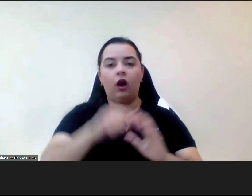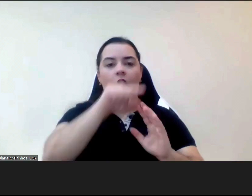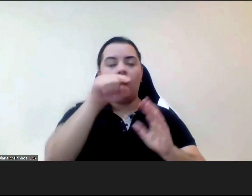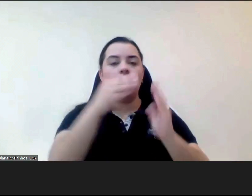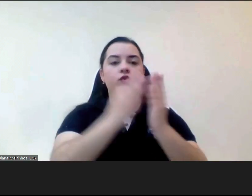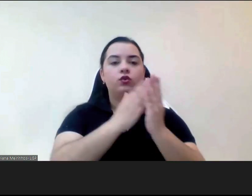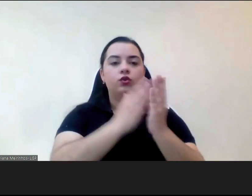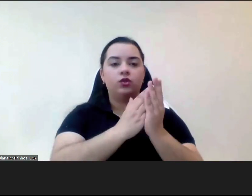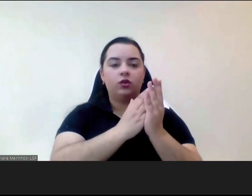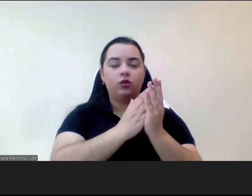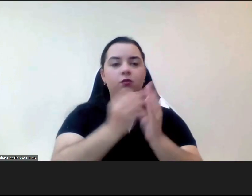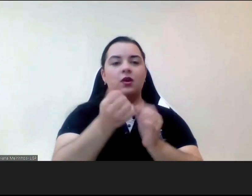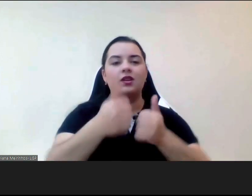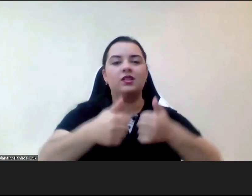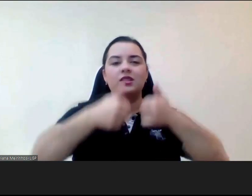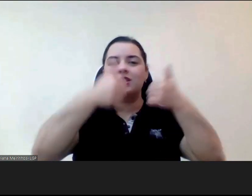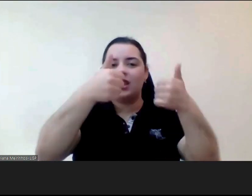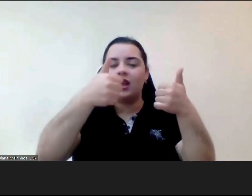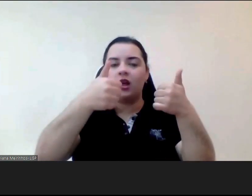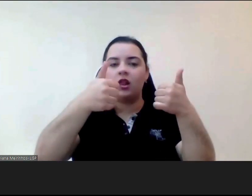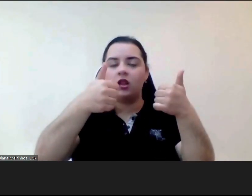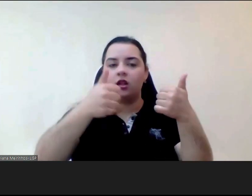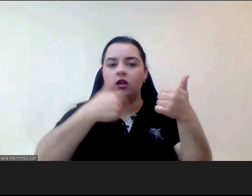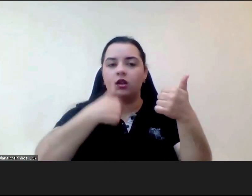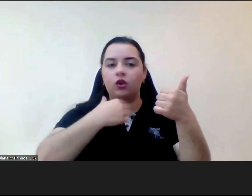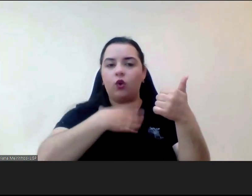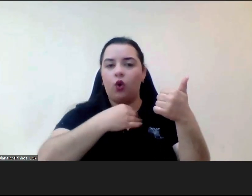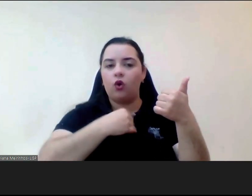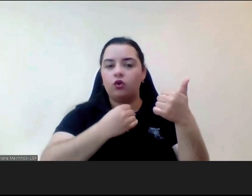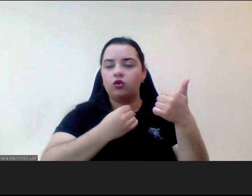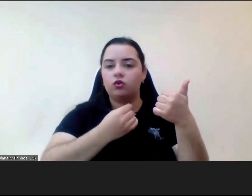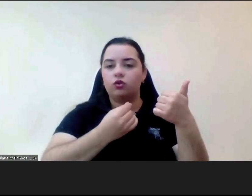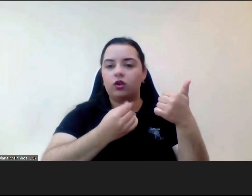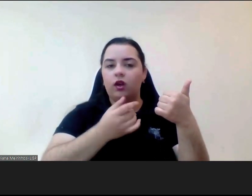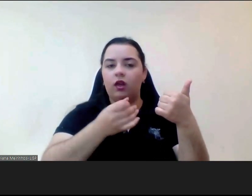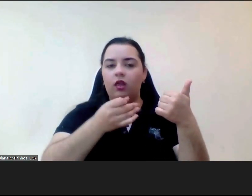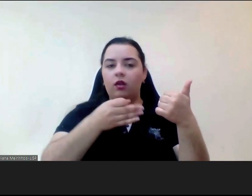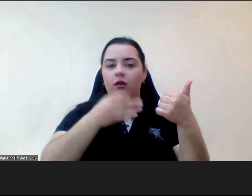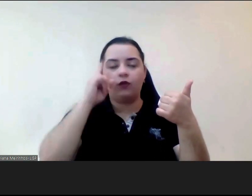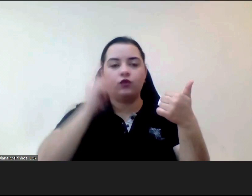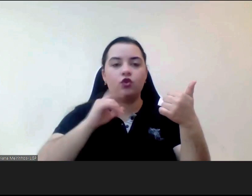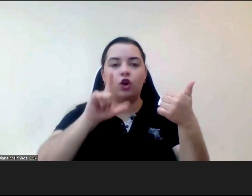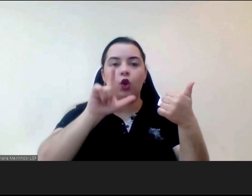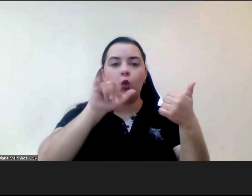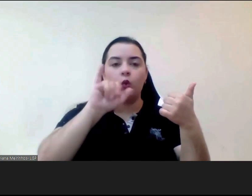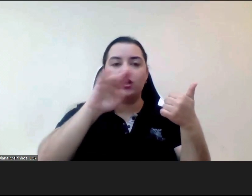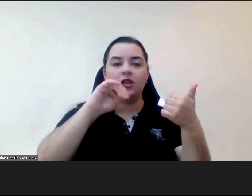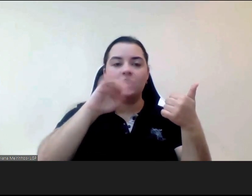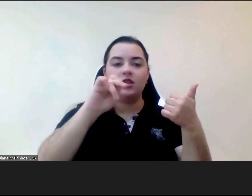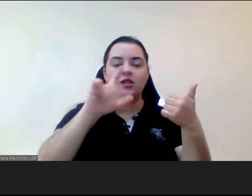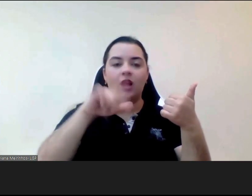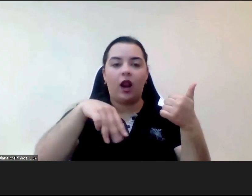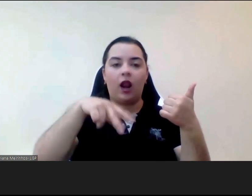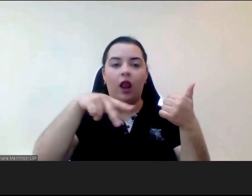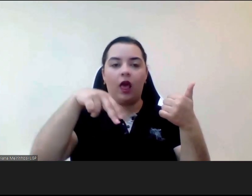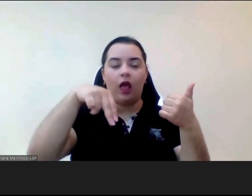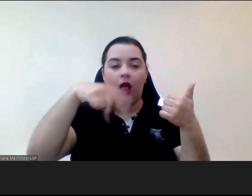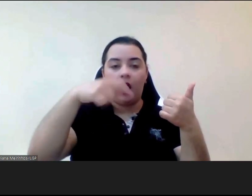a professora Luisa Neto que é que é o Porto um estudo do